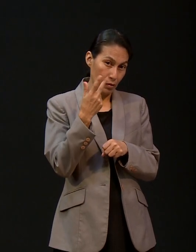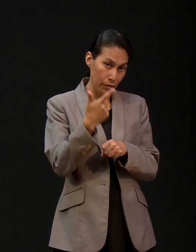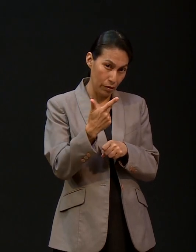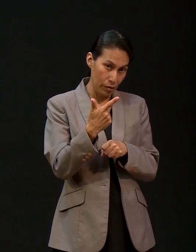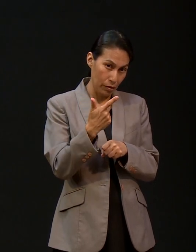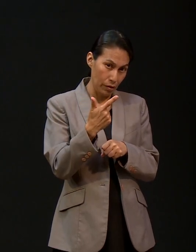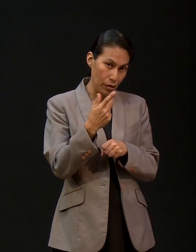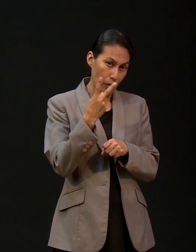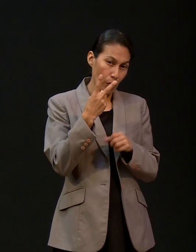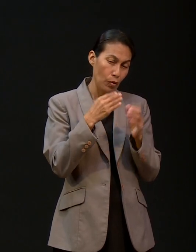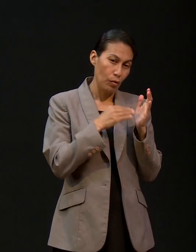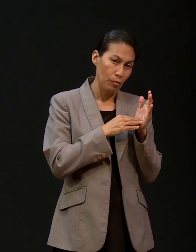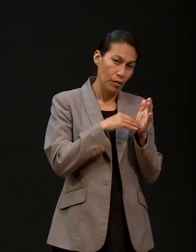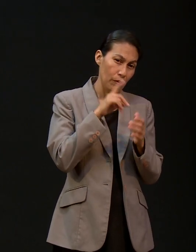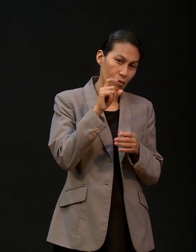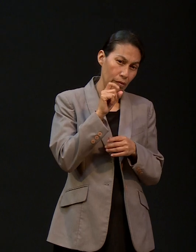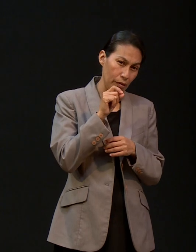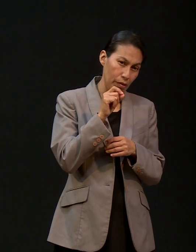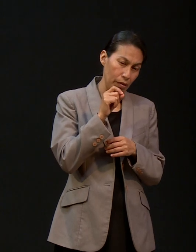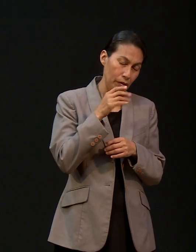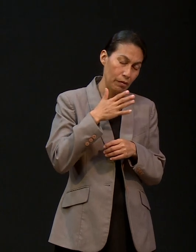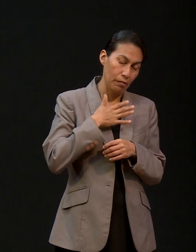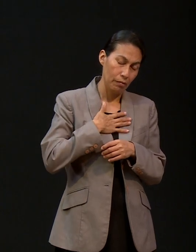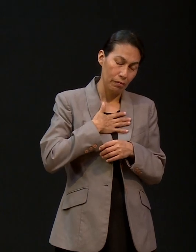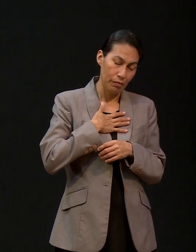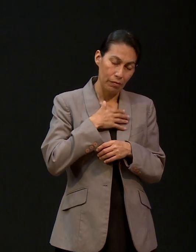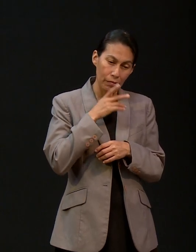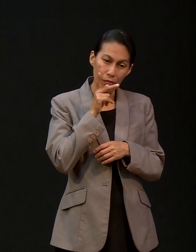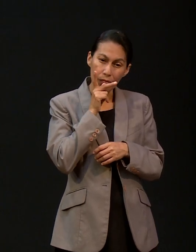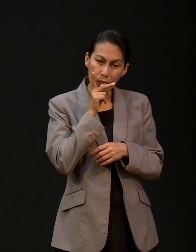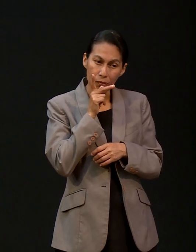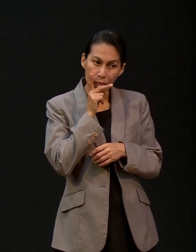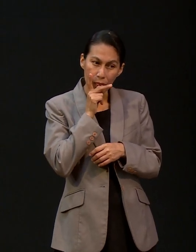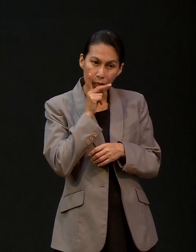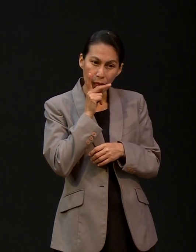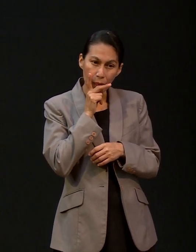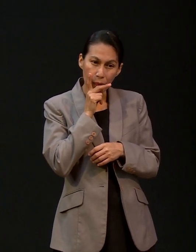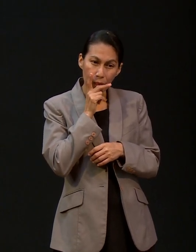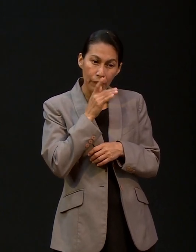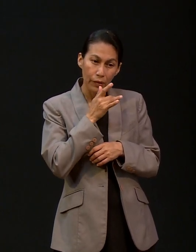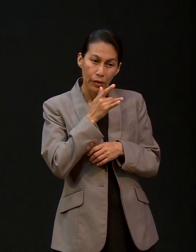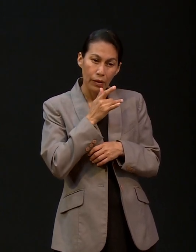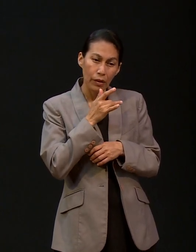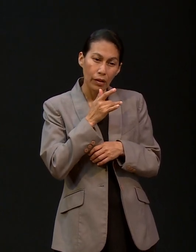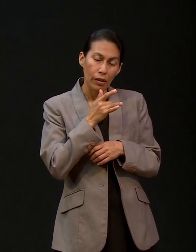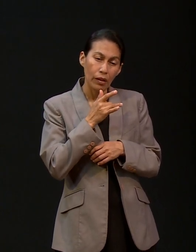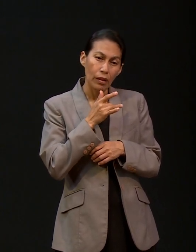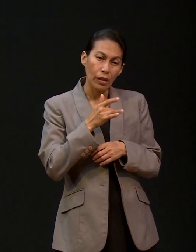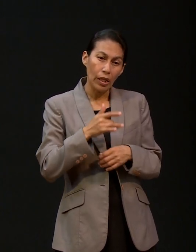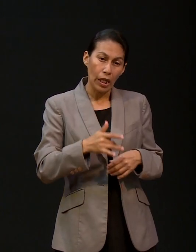noviembre del 20. Mi papá le da un infarto intestinal